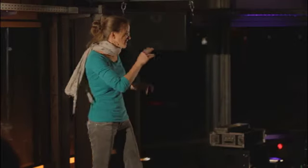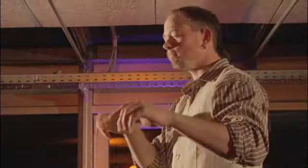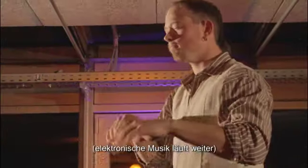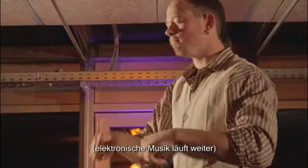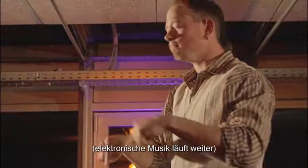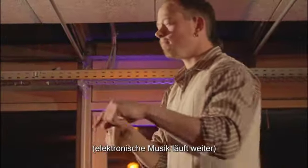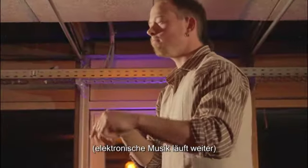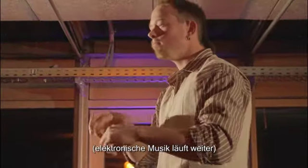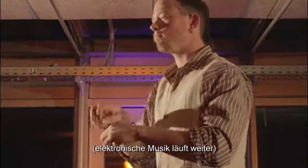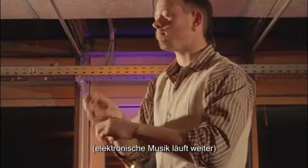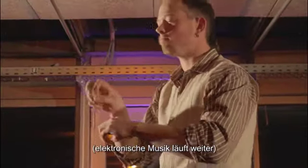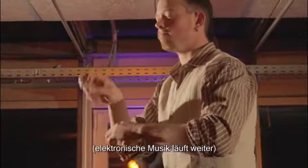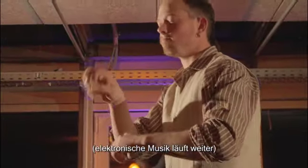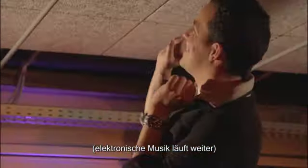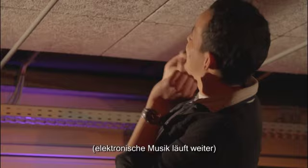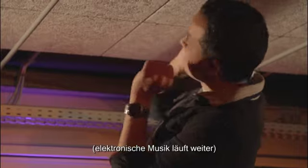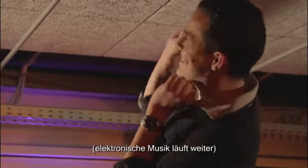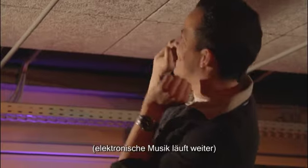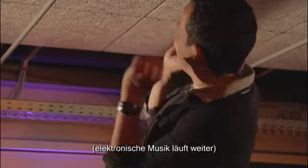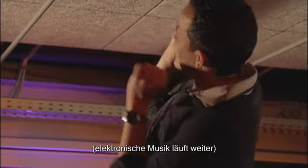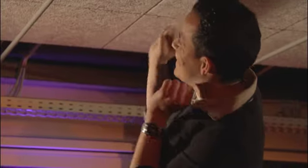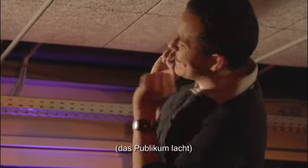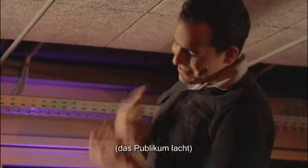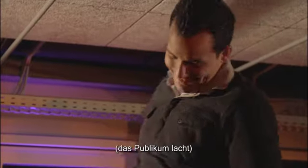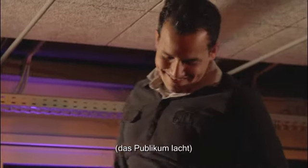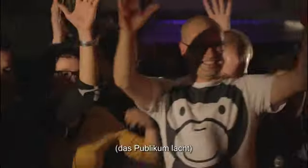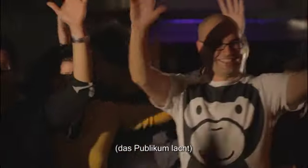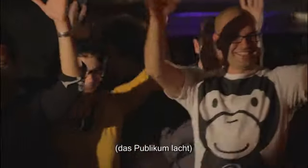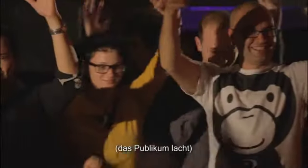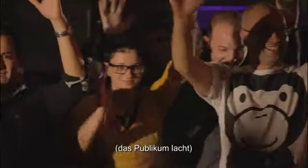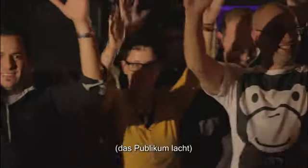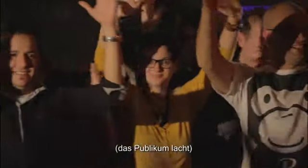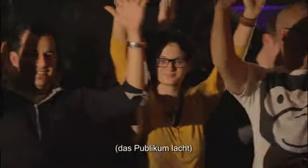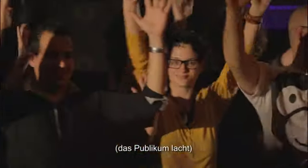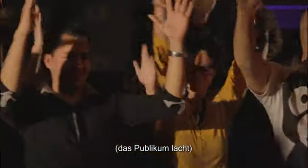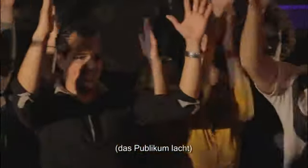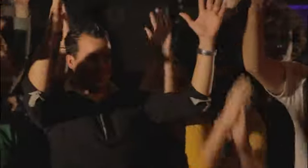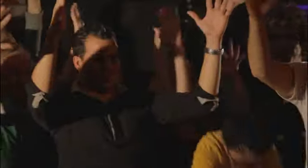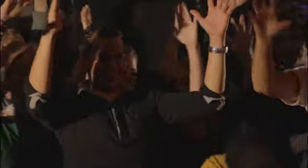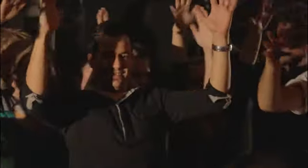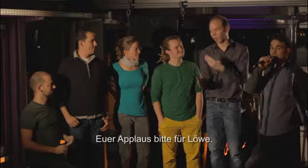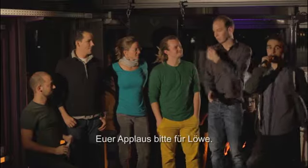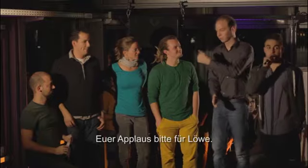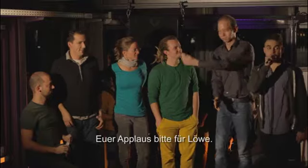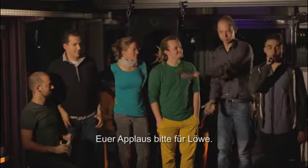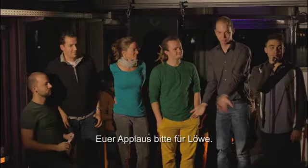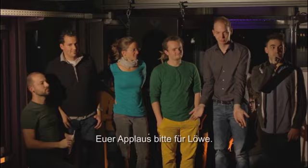Tänzelnd hält Hassan Benjamin die Fäuste bis auf Kinnhöhe. Die Teilnehmer applaudieren mit erhobenen Händen. Euer Applaus bitte für